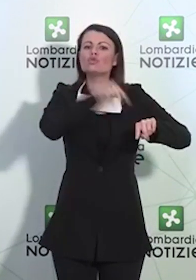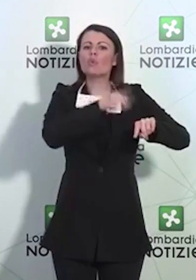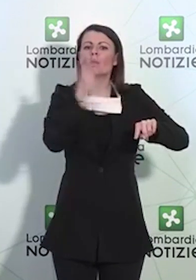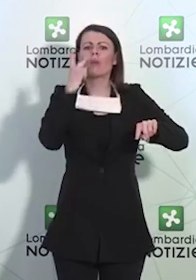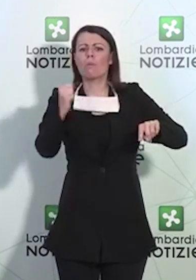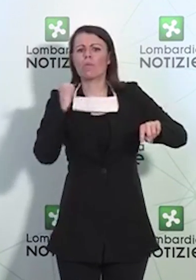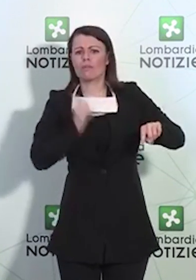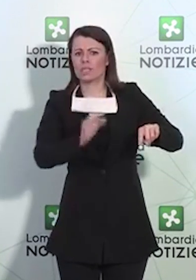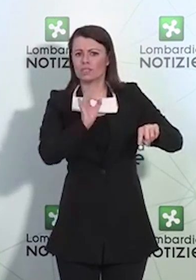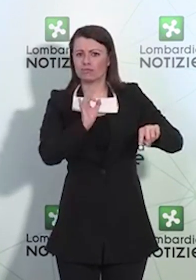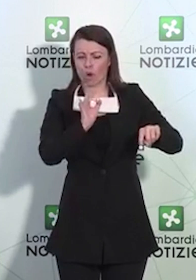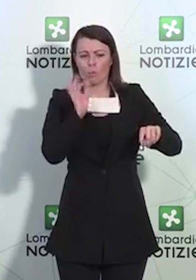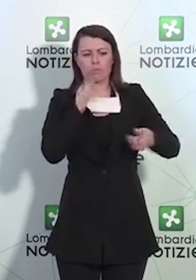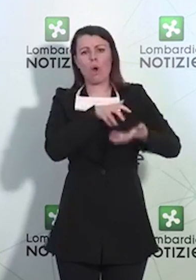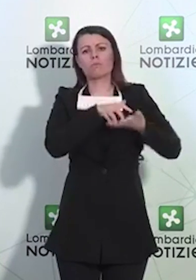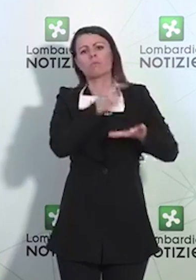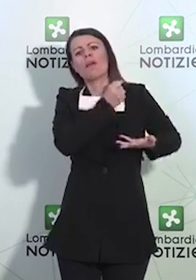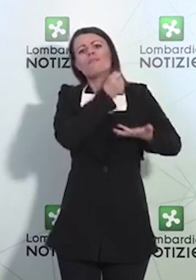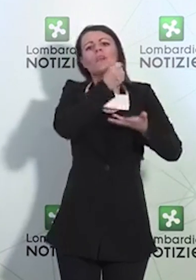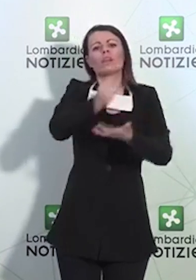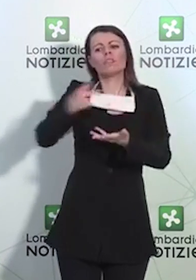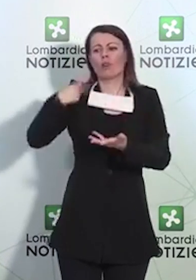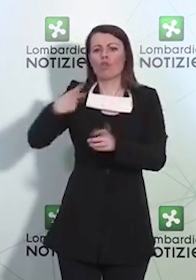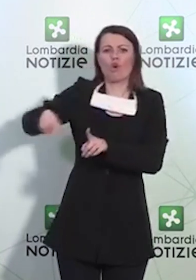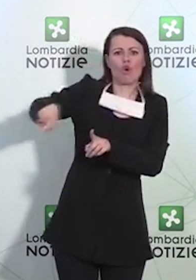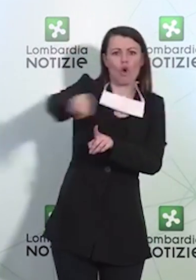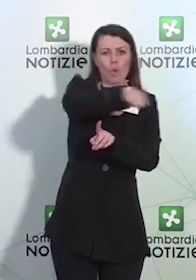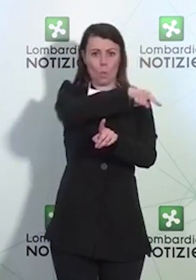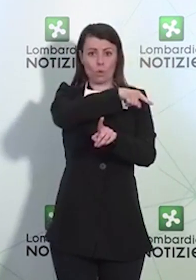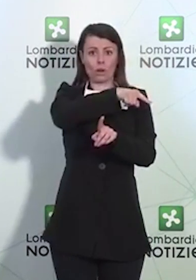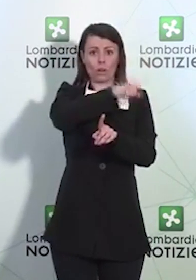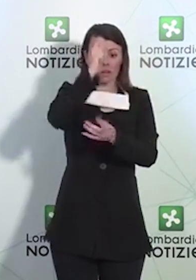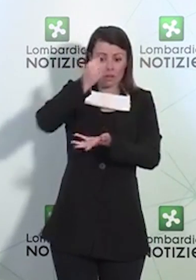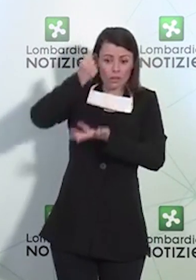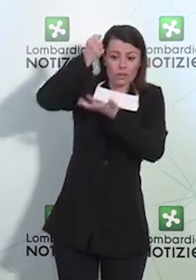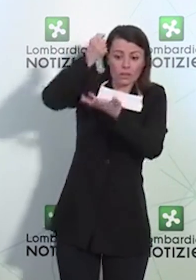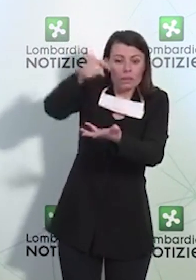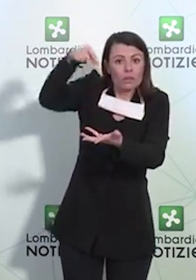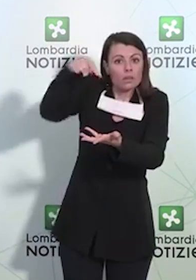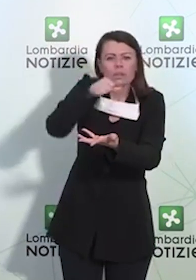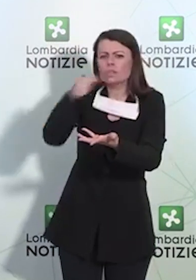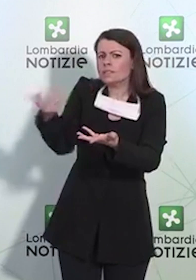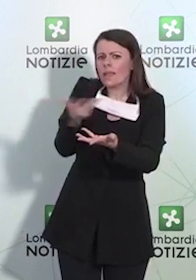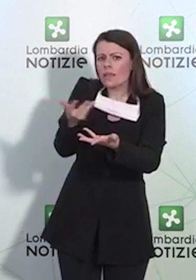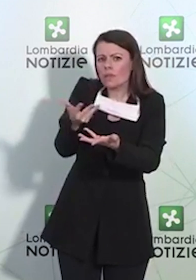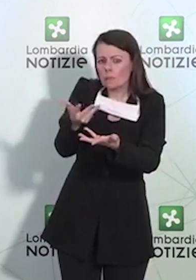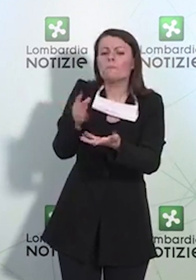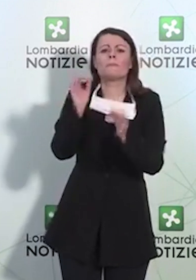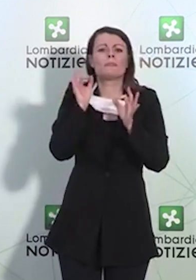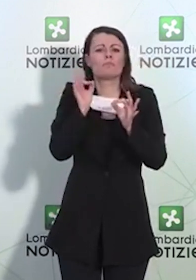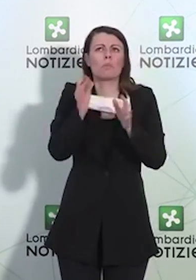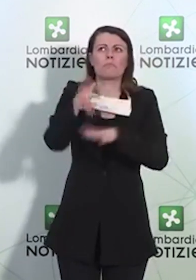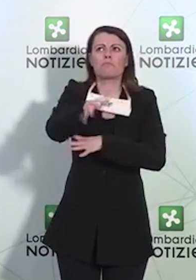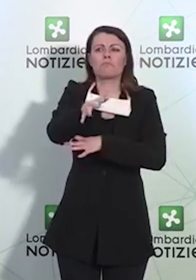ha predisposto un finanziamento ai comuni per incrementare, per sostenere con circa